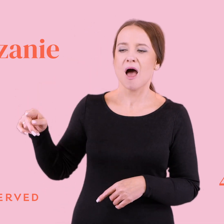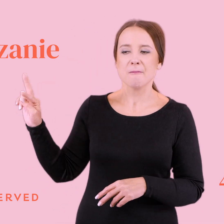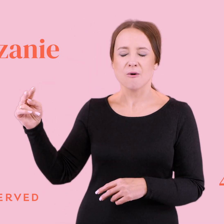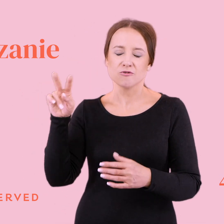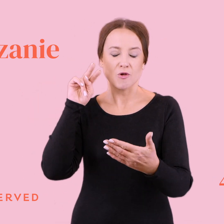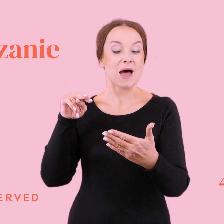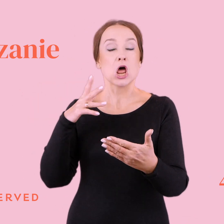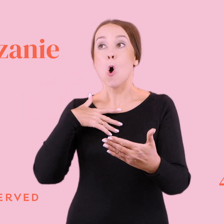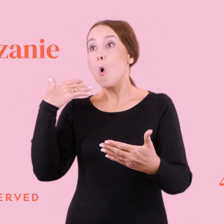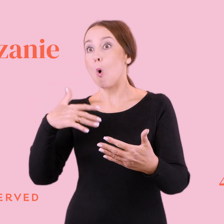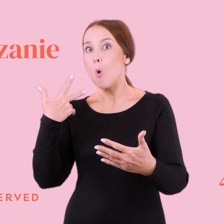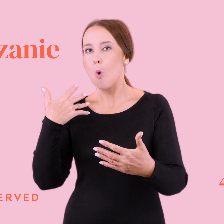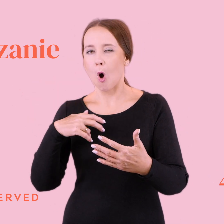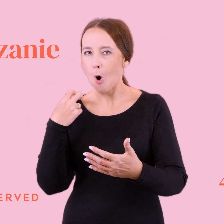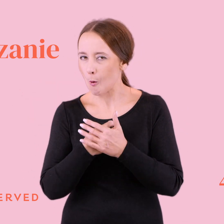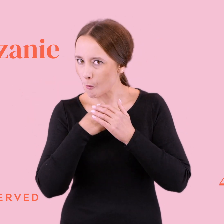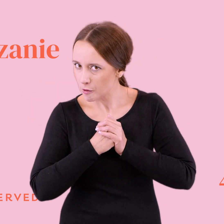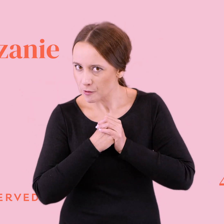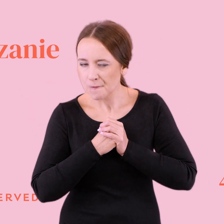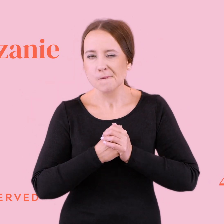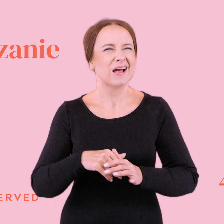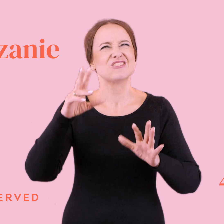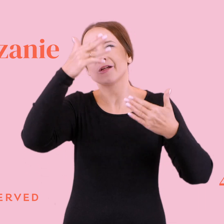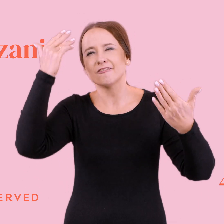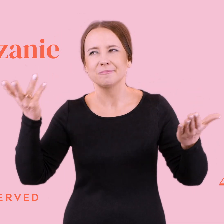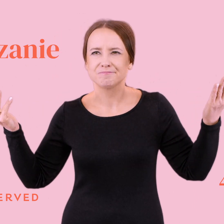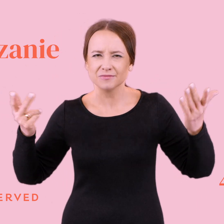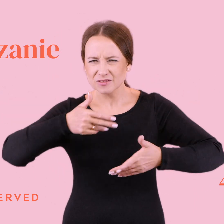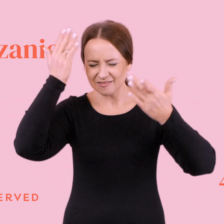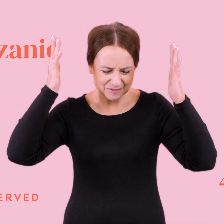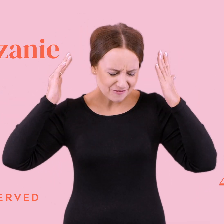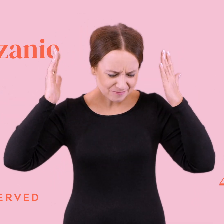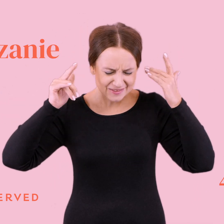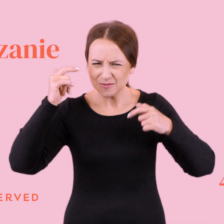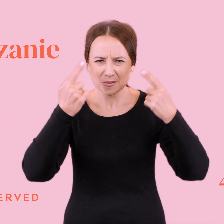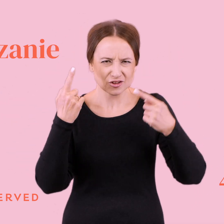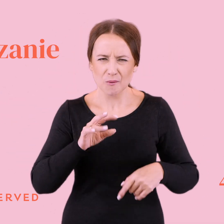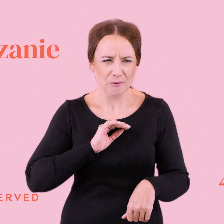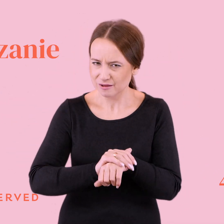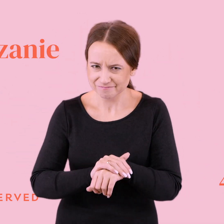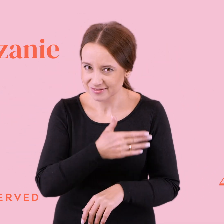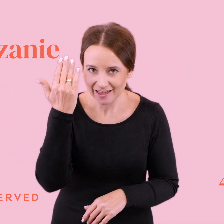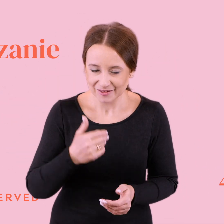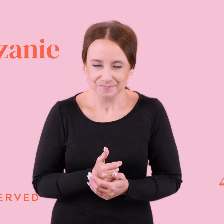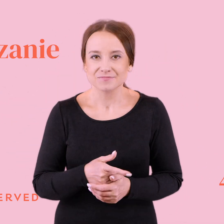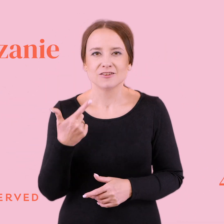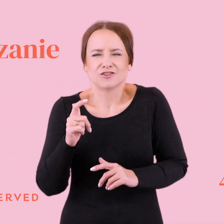o kurwa, skoro ona... Nie, nie wiem. Nie mam pojęcia, co ona sobie myślała. sensie, że co, ona